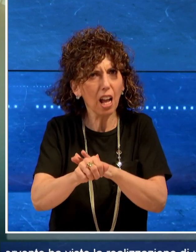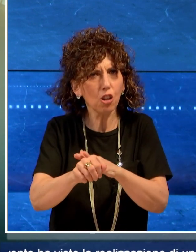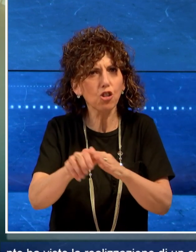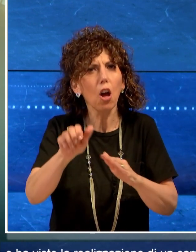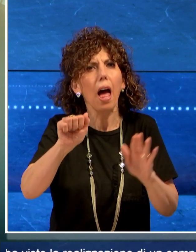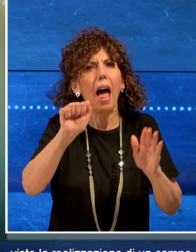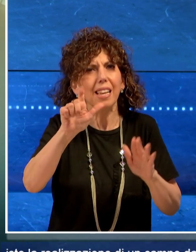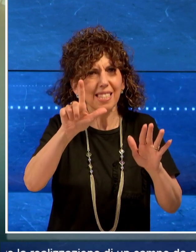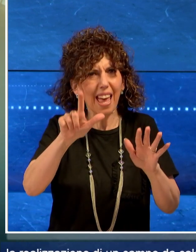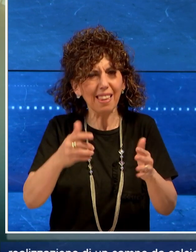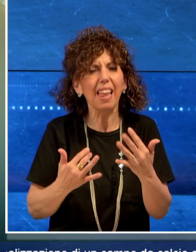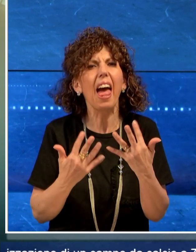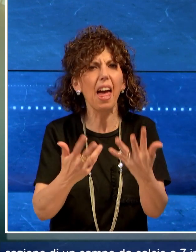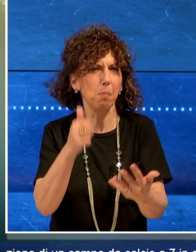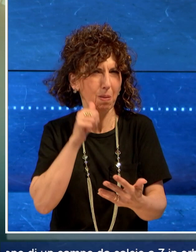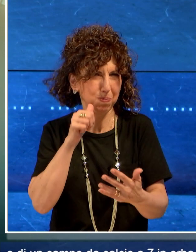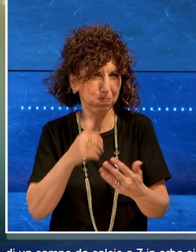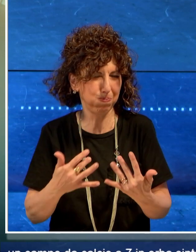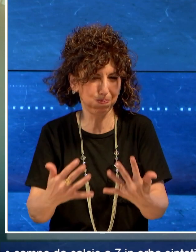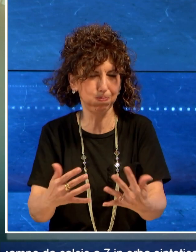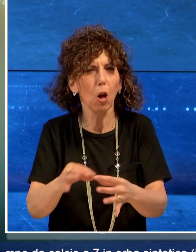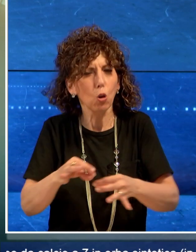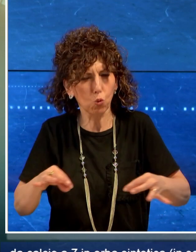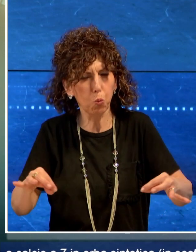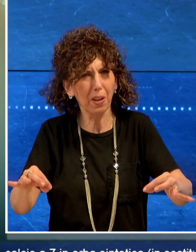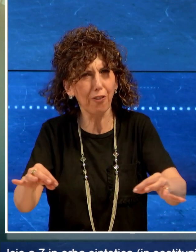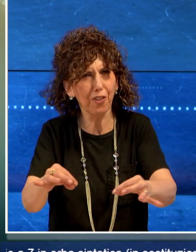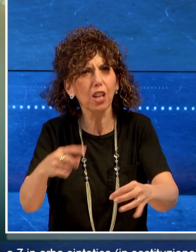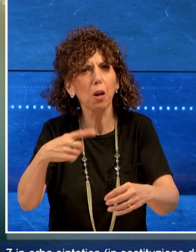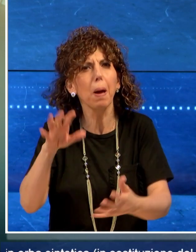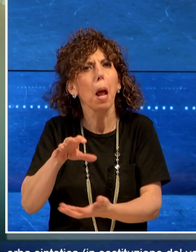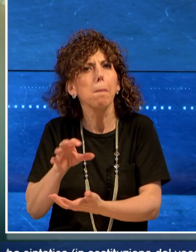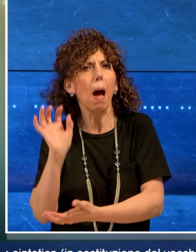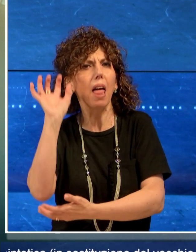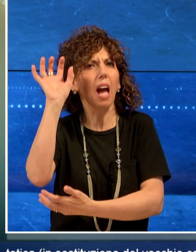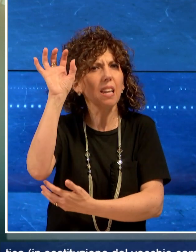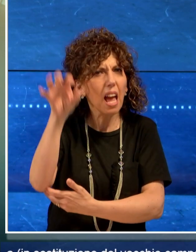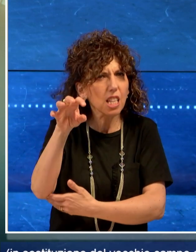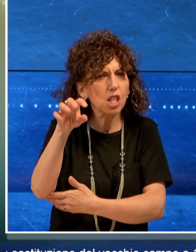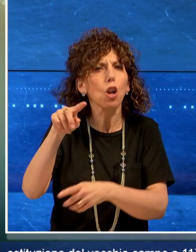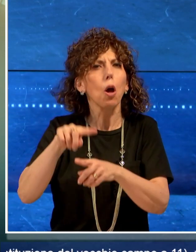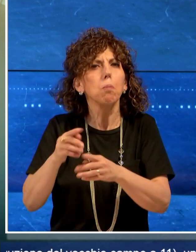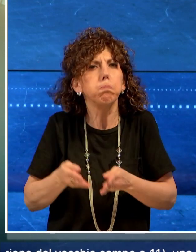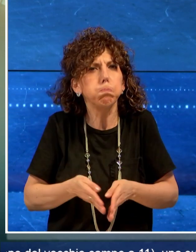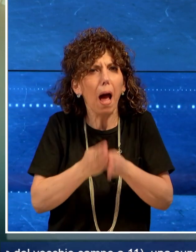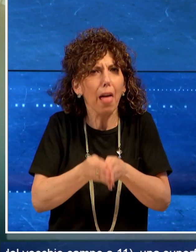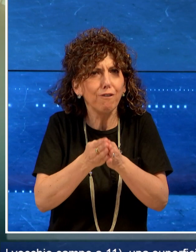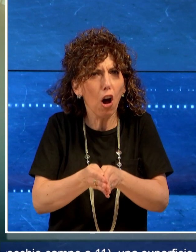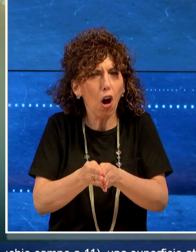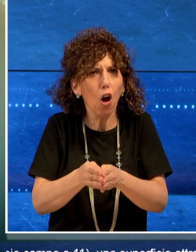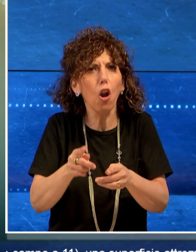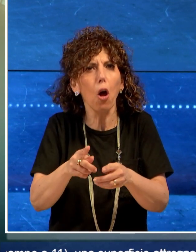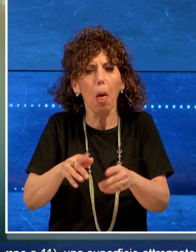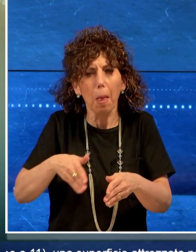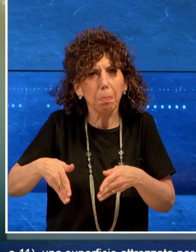in erba sintetica, una superficie attrezzata per la pallacanestro e la pallavolo, una